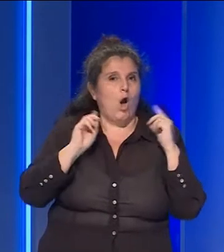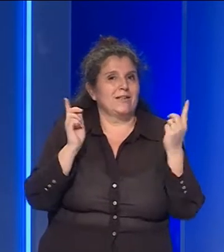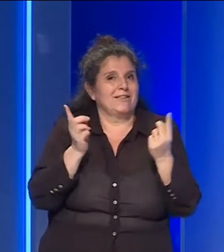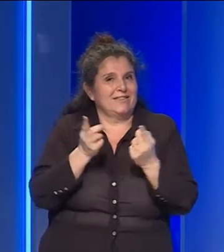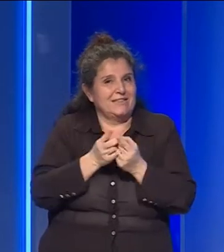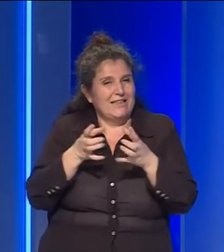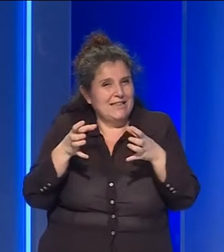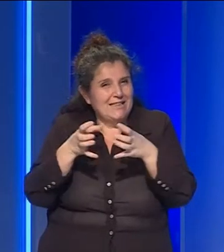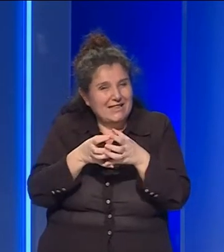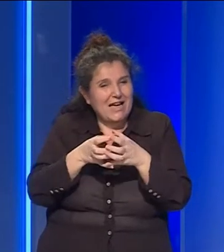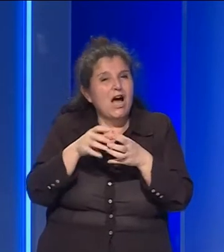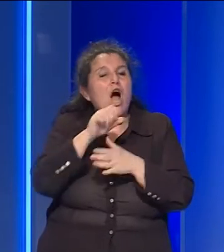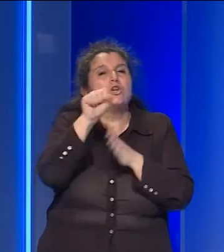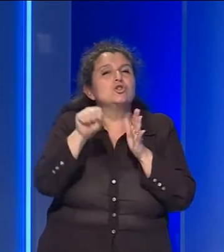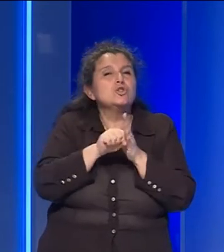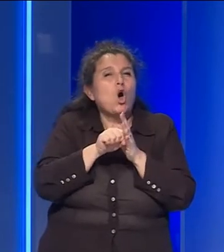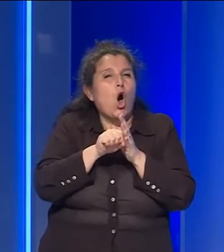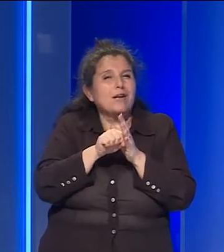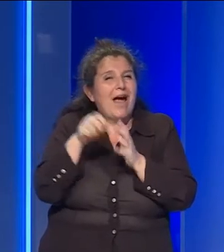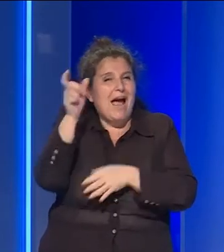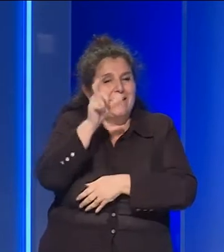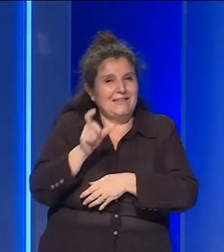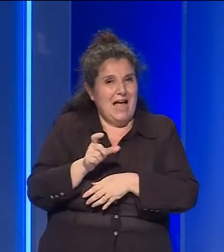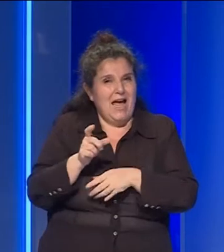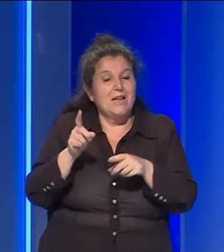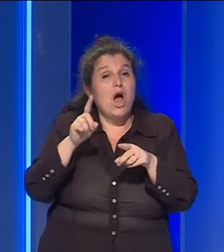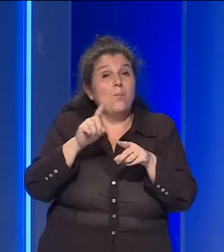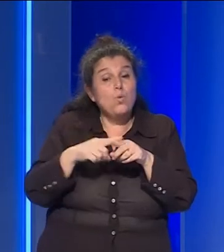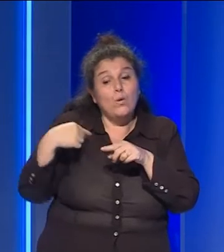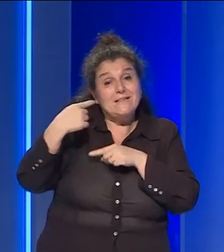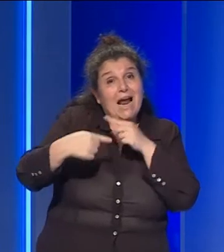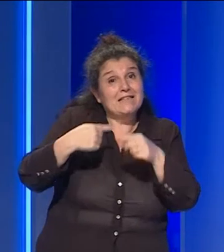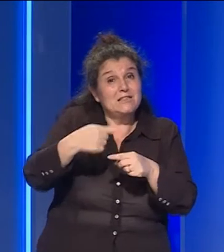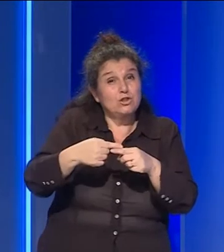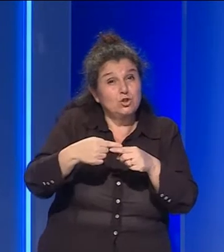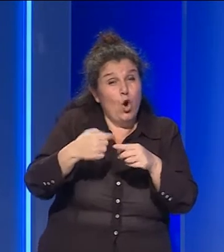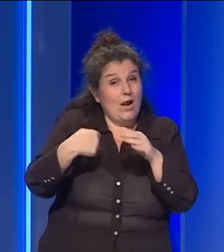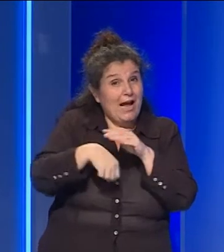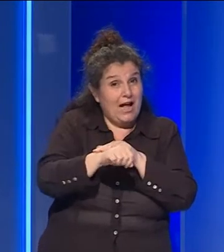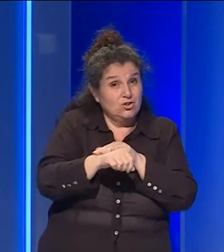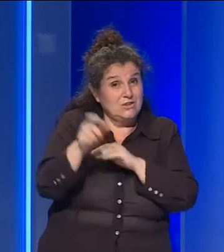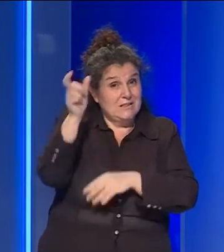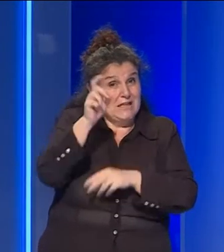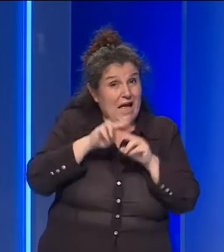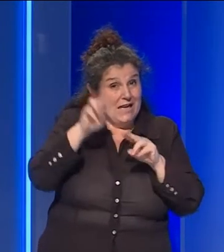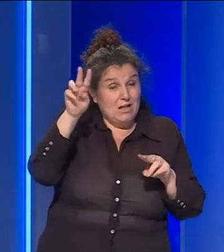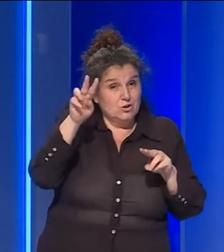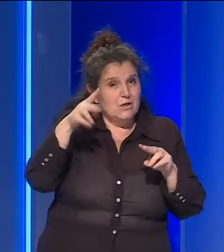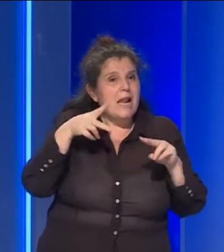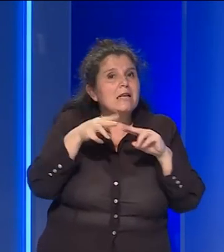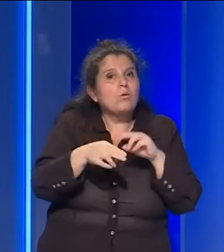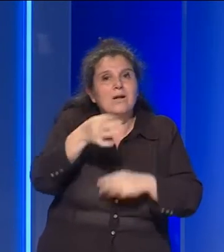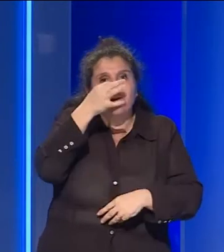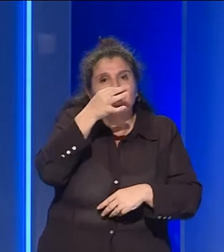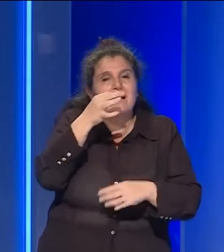azzurra e della memoria storica della tradizione calcistica nazionale inaugurato a Firenze accanto